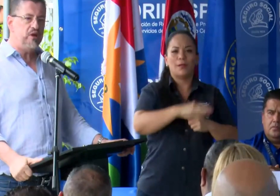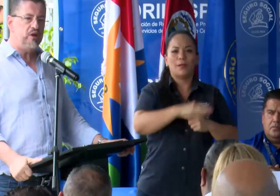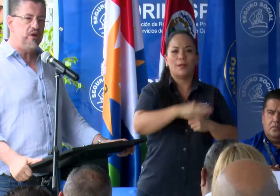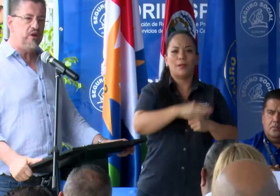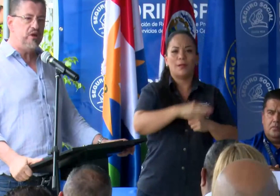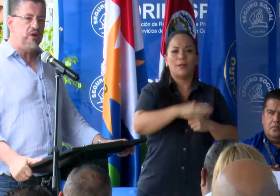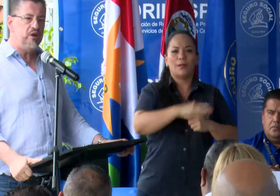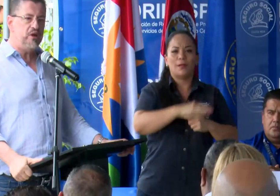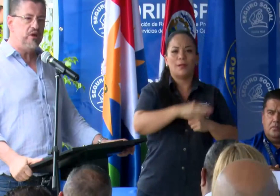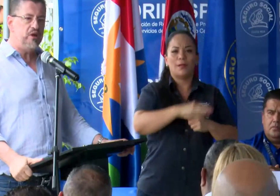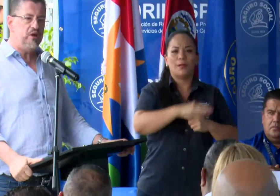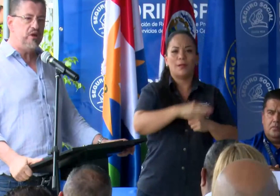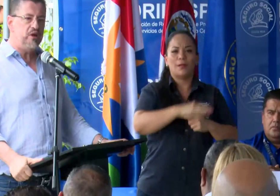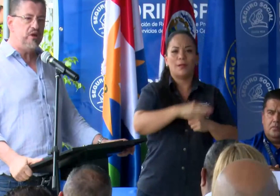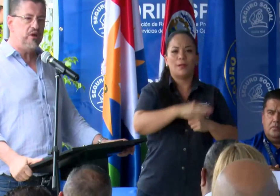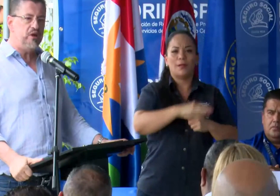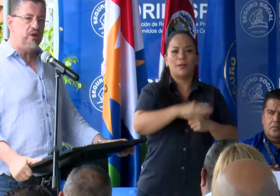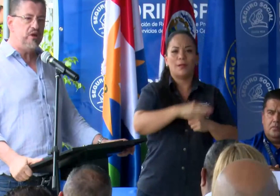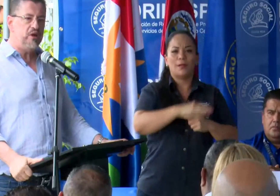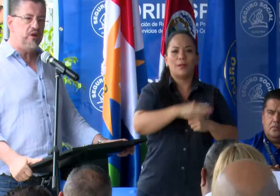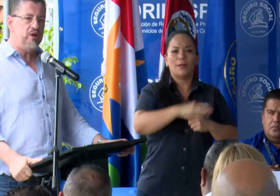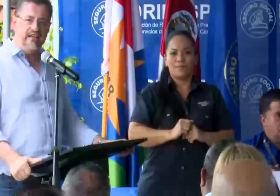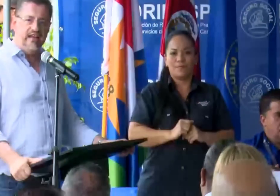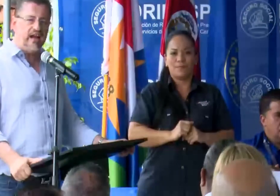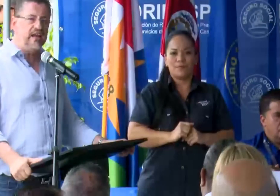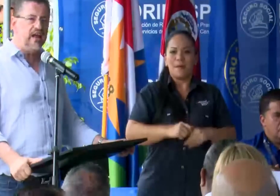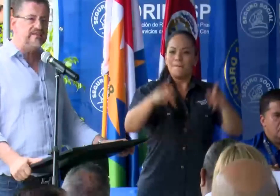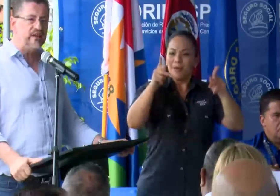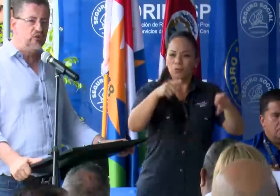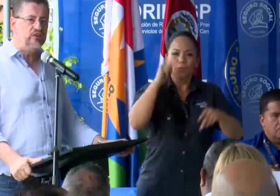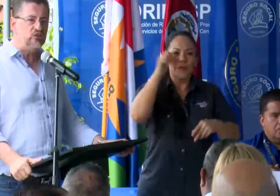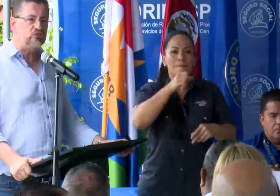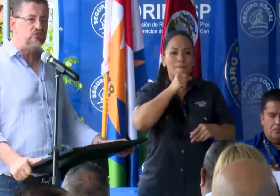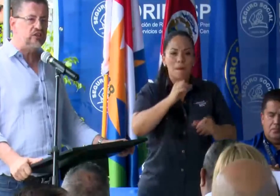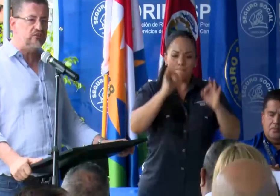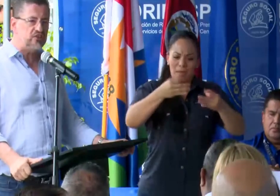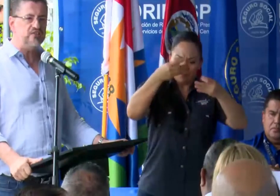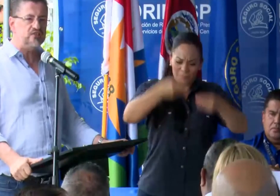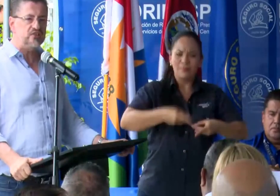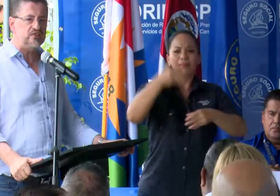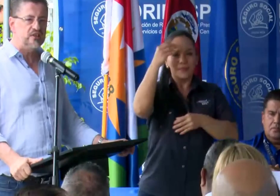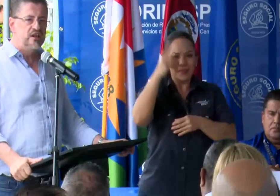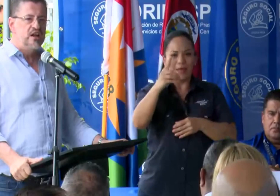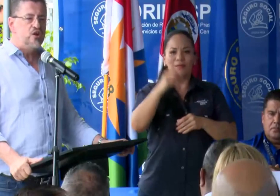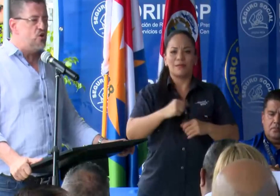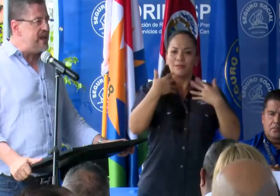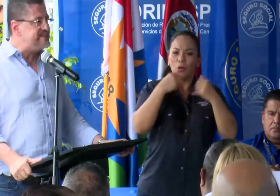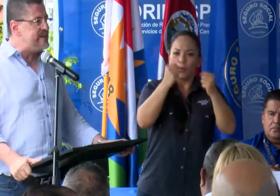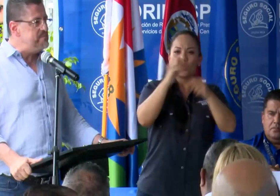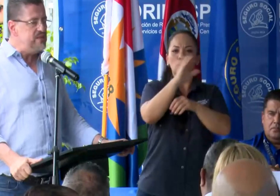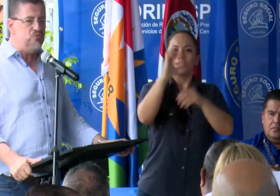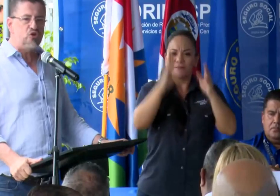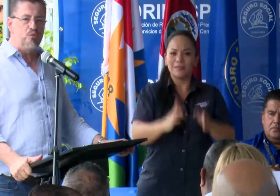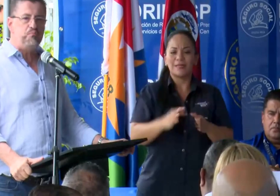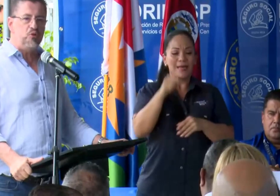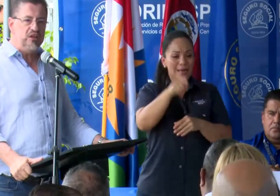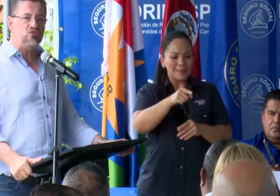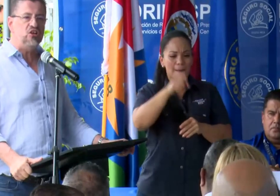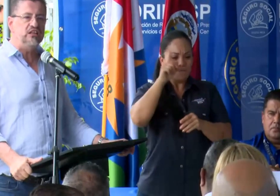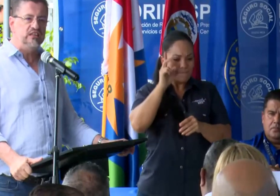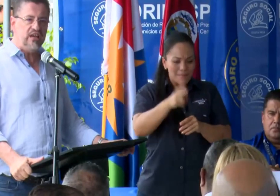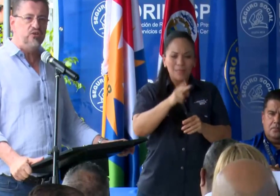la seguridad social, la vejez digna y la salud de los costarricenses, con ese mismo